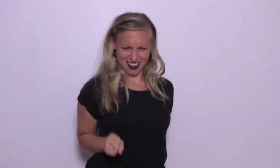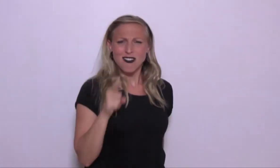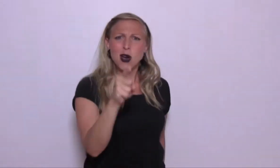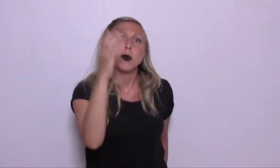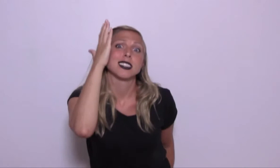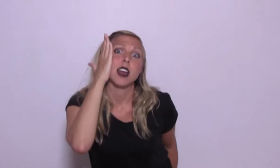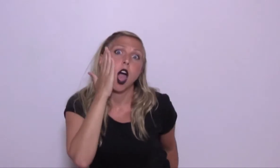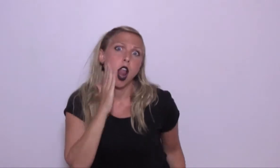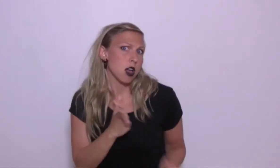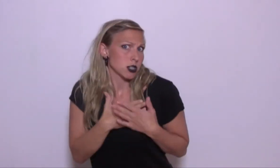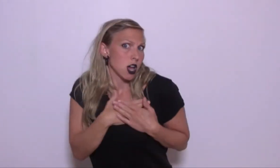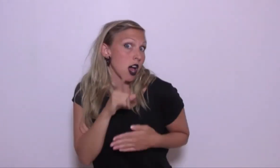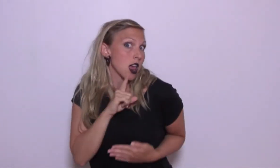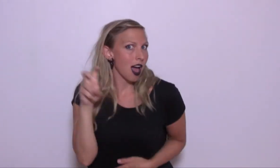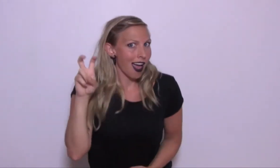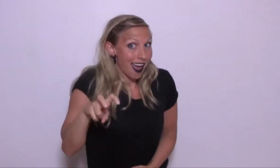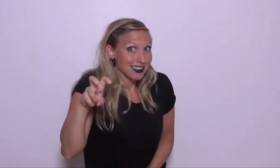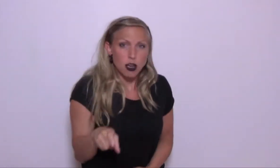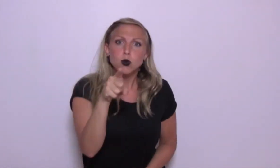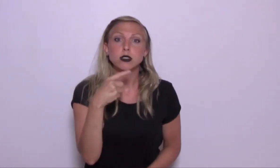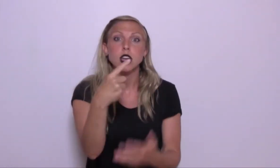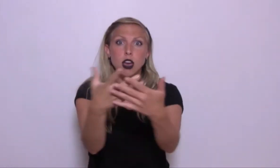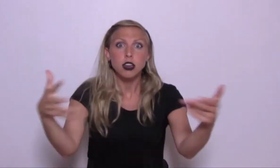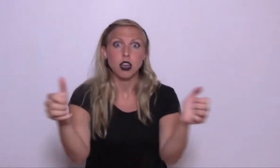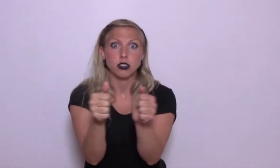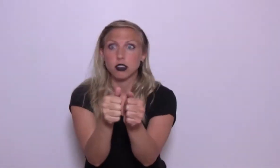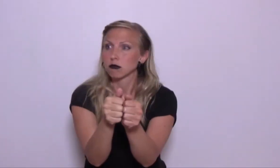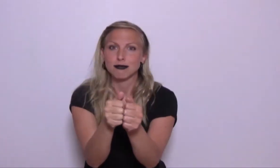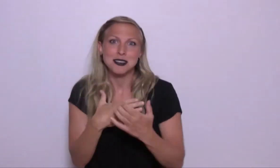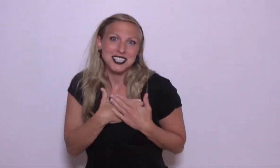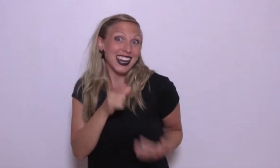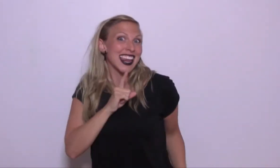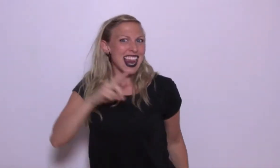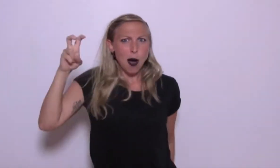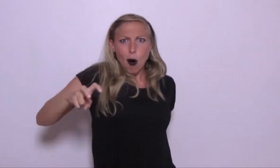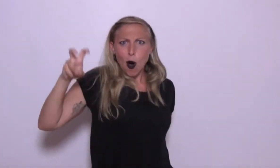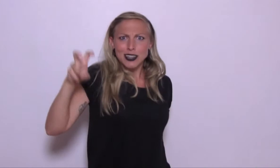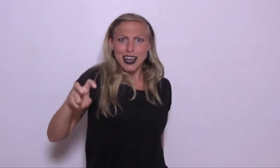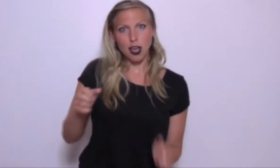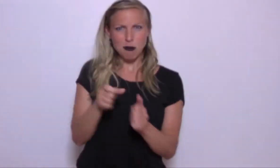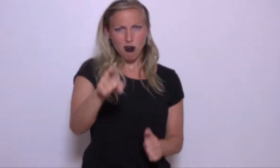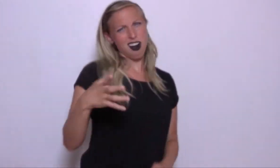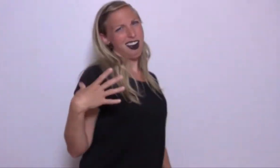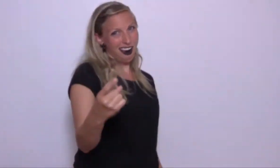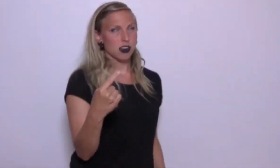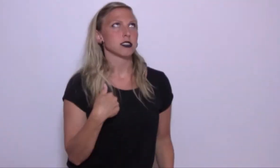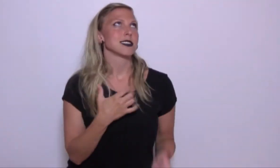Har du snäll, min kära lilla hess Du ser ingenting, min kära lilla borgnyn Men du är den